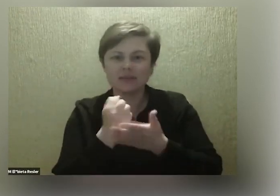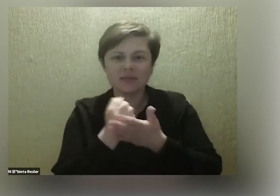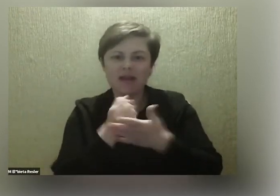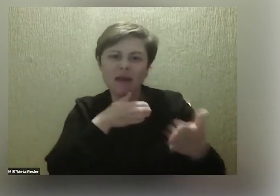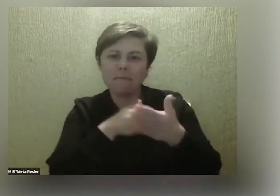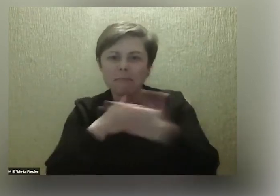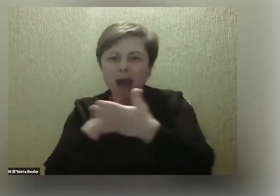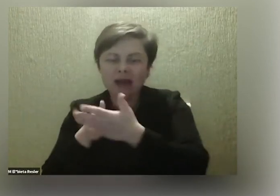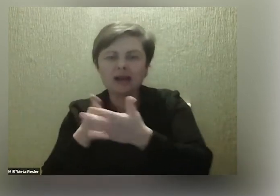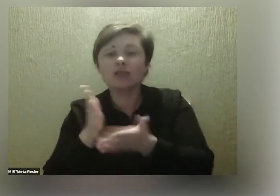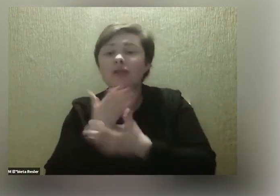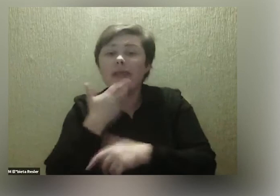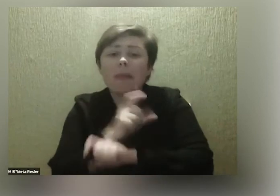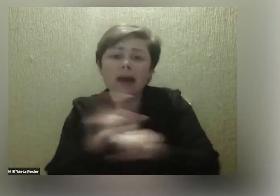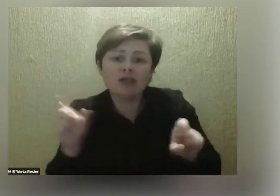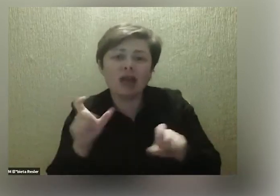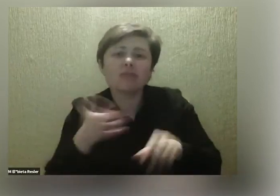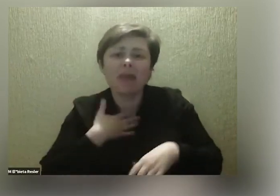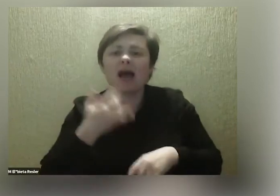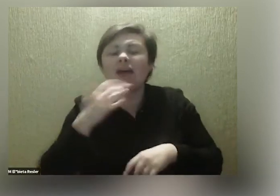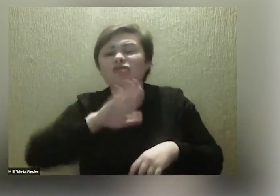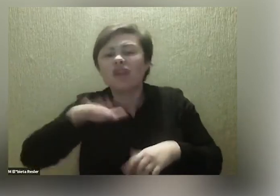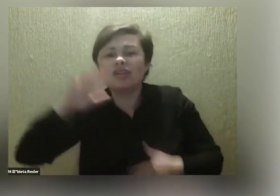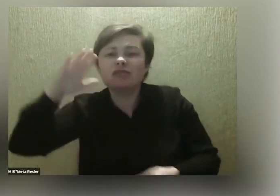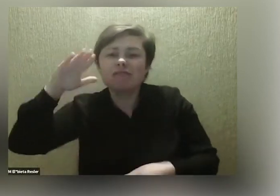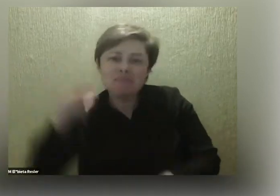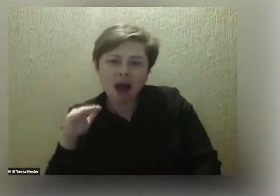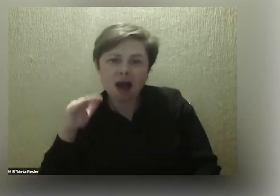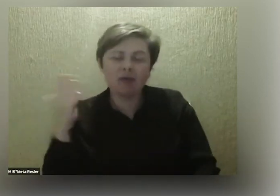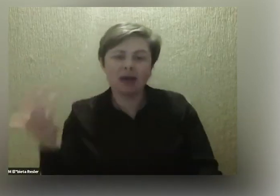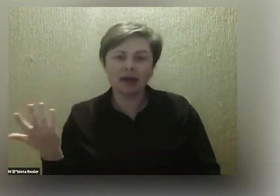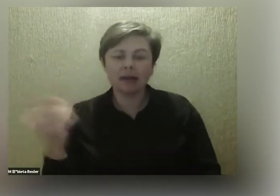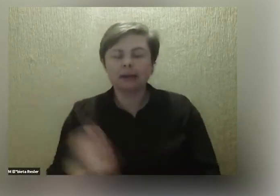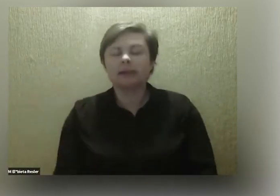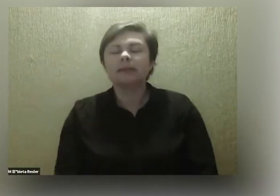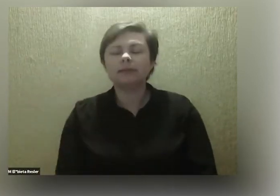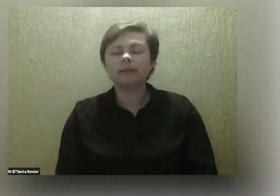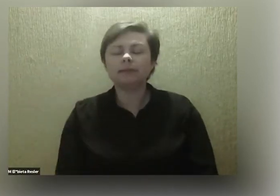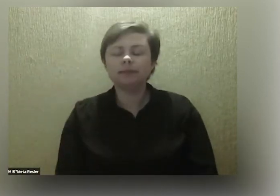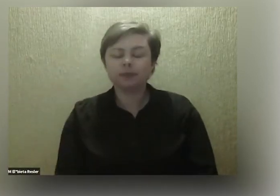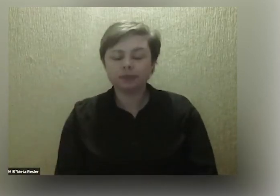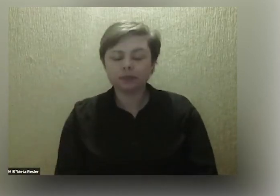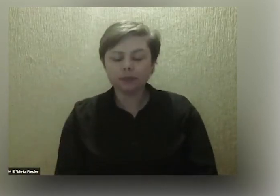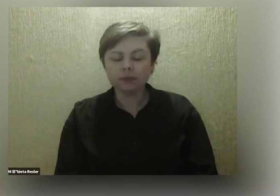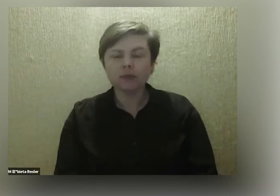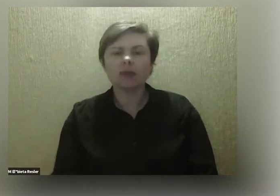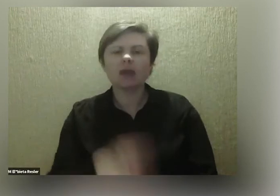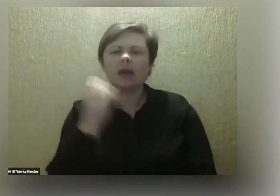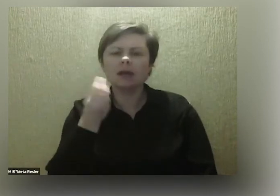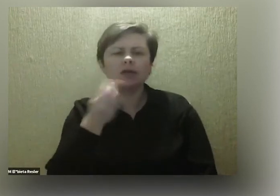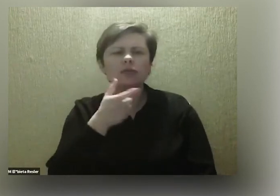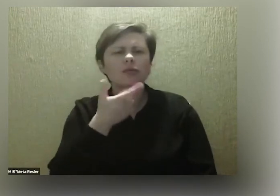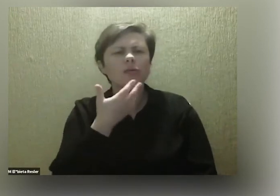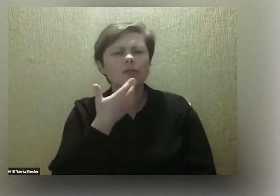tylko po prostu czasu i tych małych ludzi w domu. Tak. Ale a propos tego, co